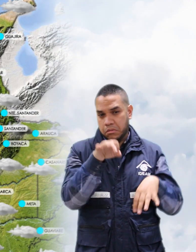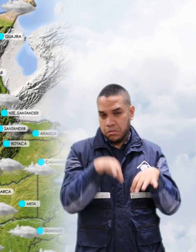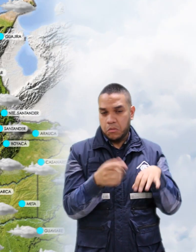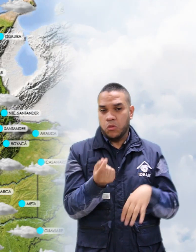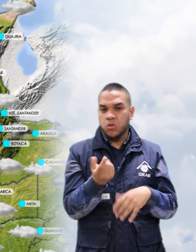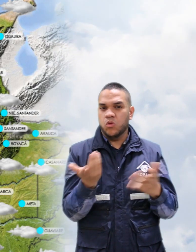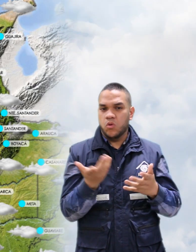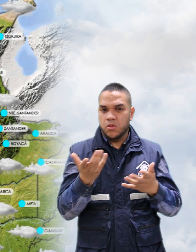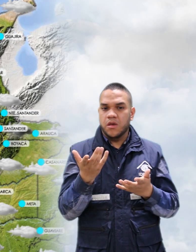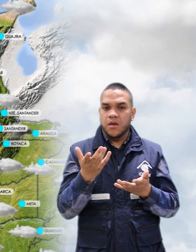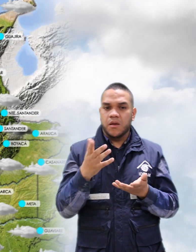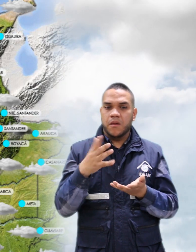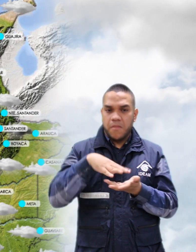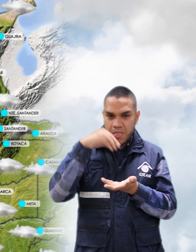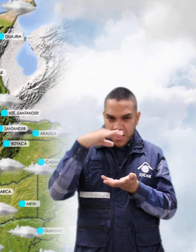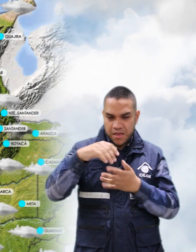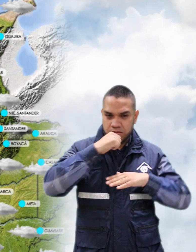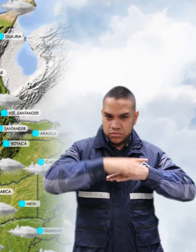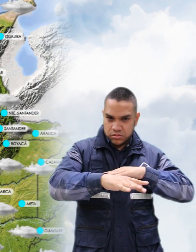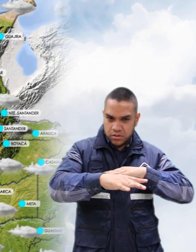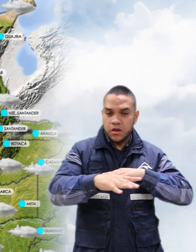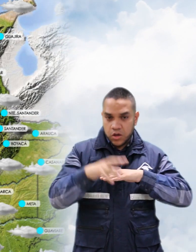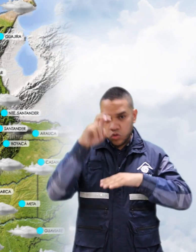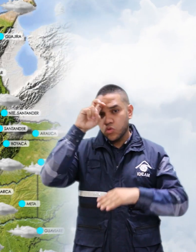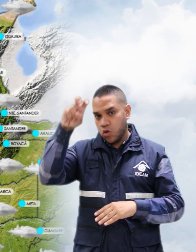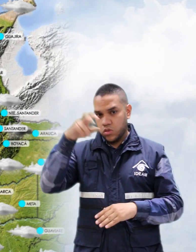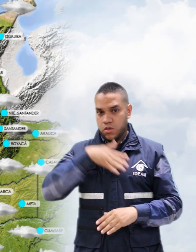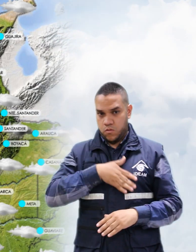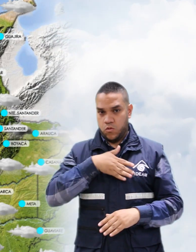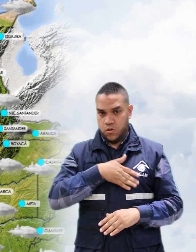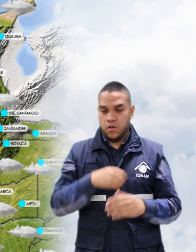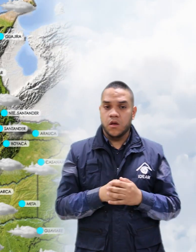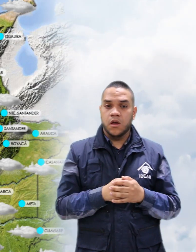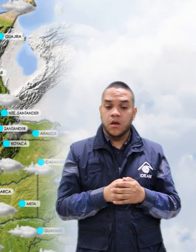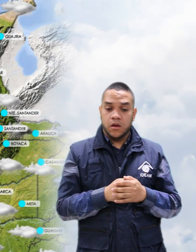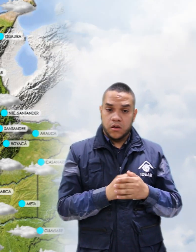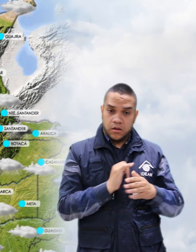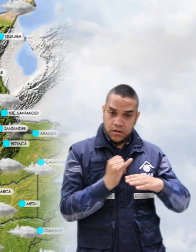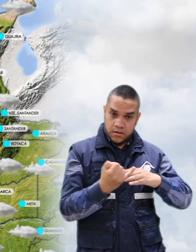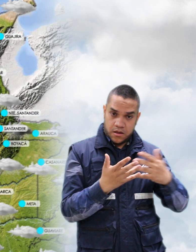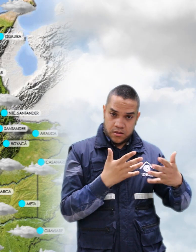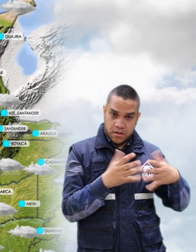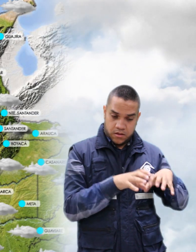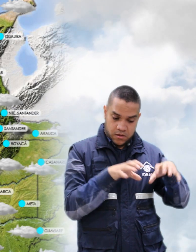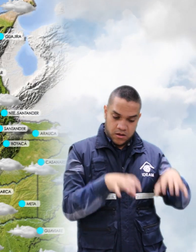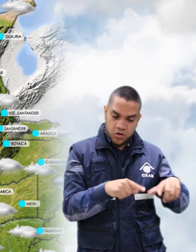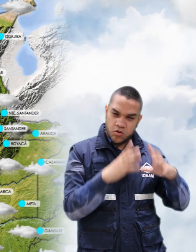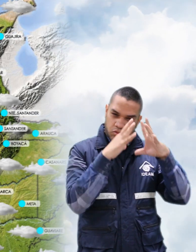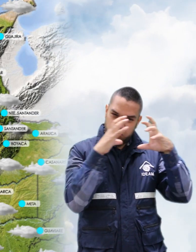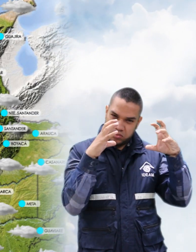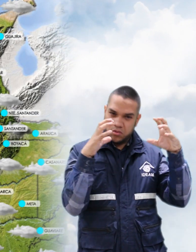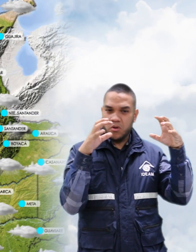Magdalena y el norte del departamento de Bolívar. En la Isla de Andrés y Provencia, condiciones nubrosas con probabilidades de